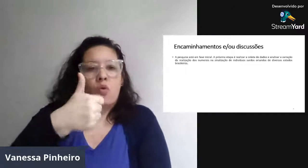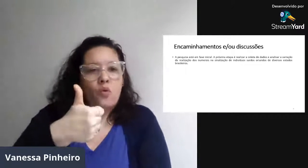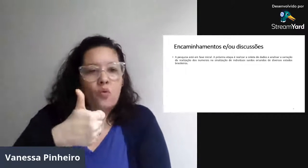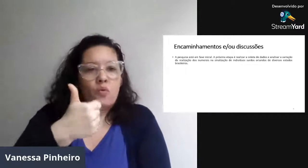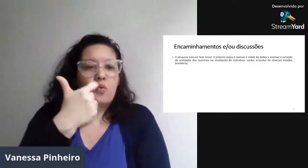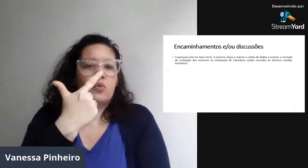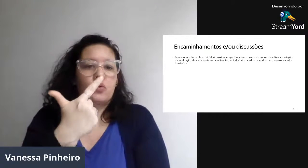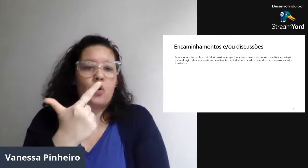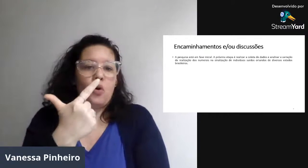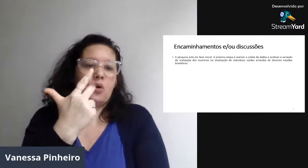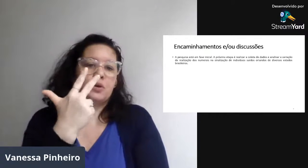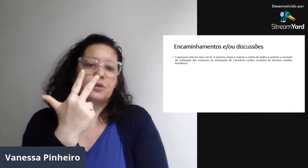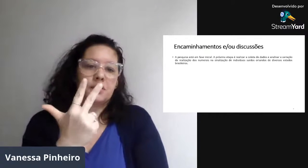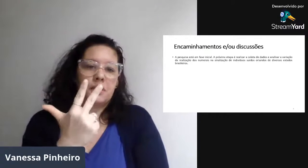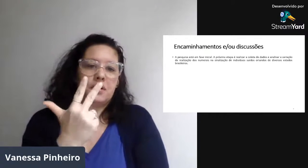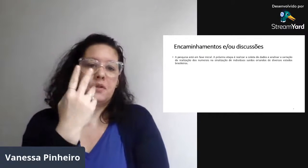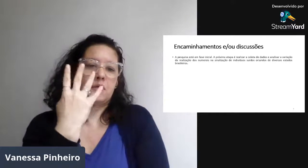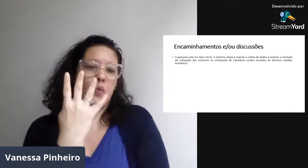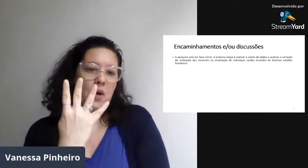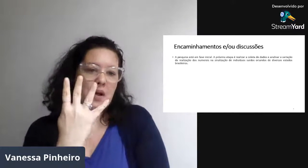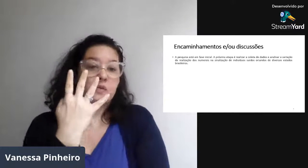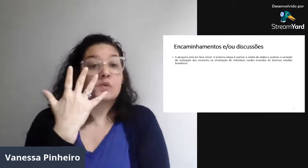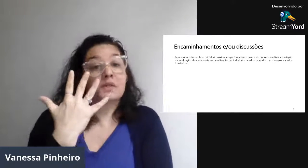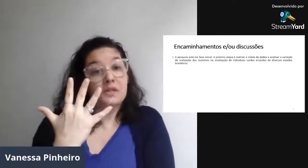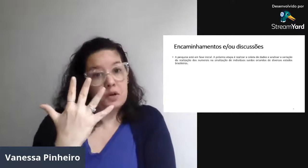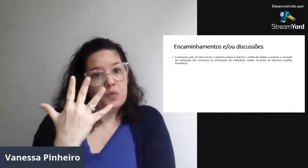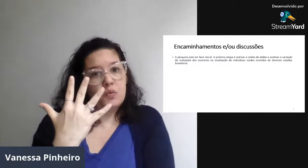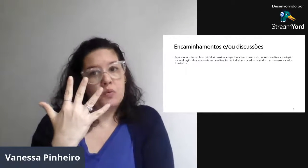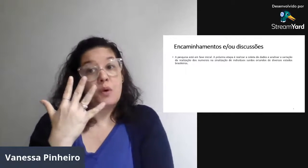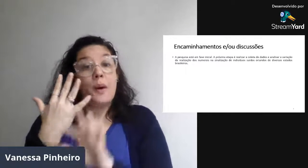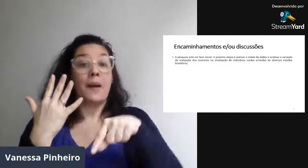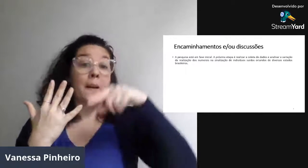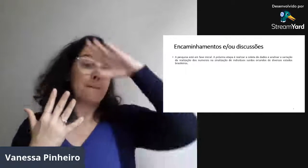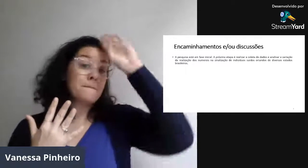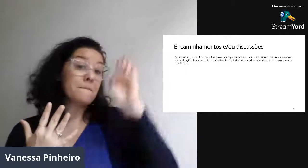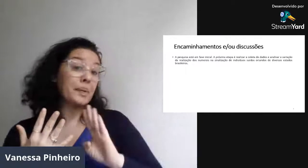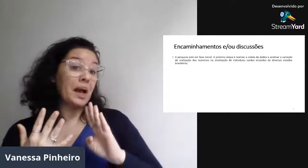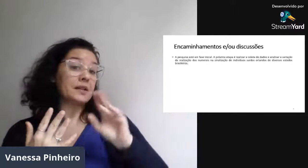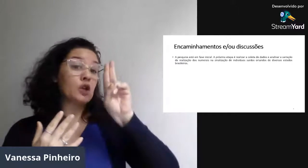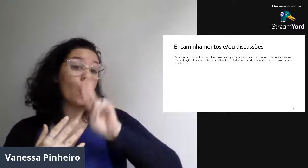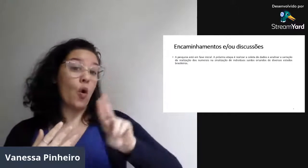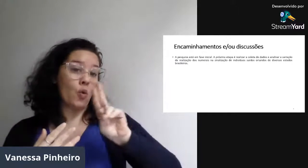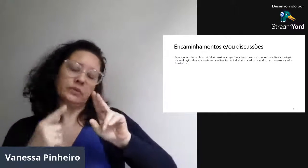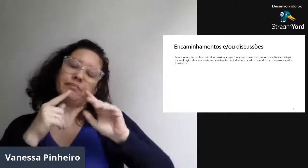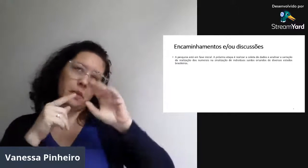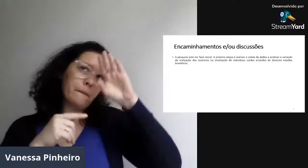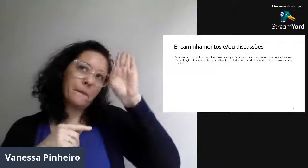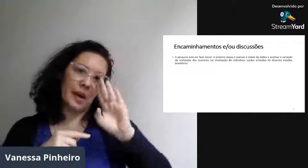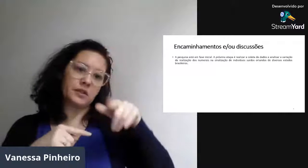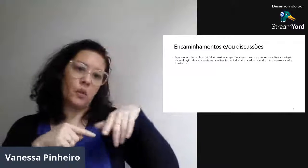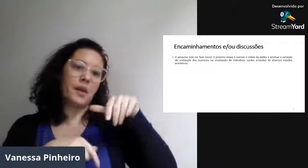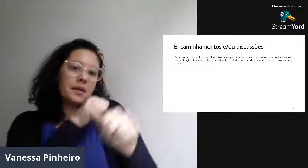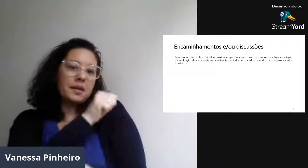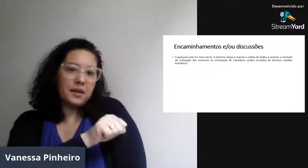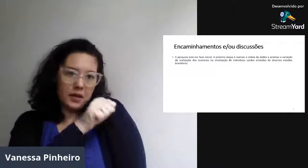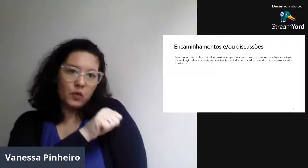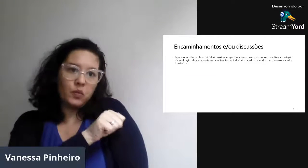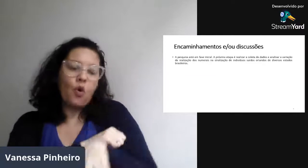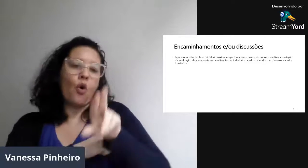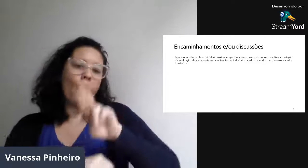eles usam sinais numerais assim, como eu estou fazendo. E aqui no Brasil, no